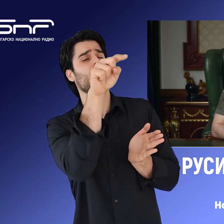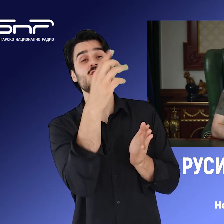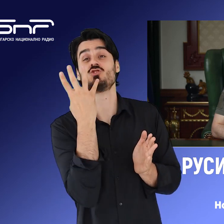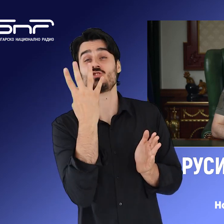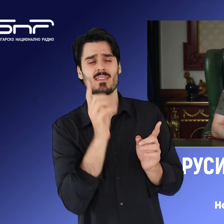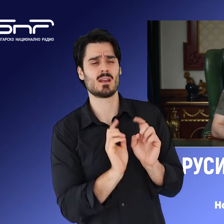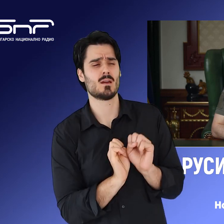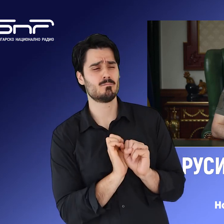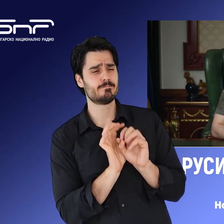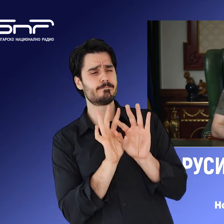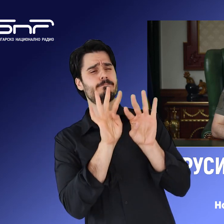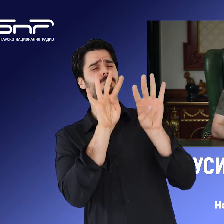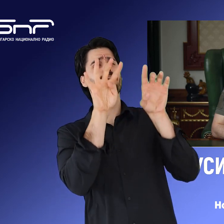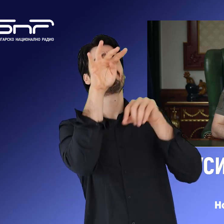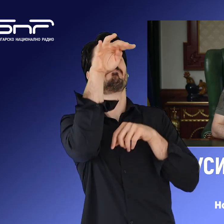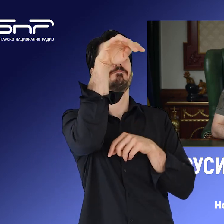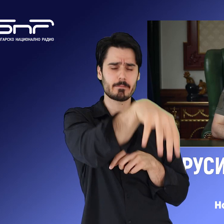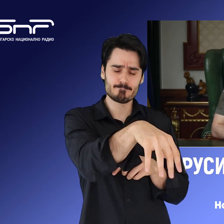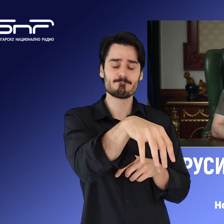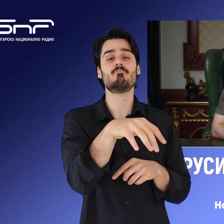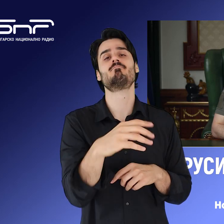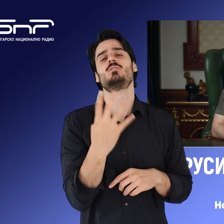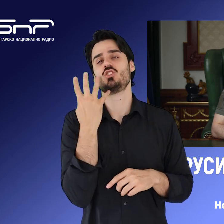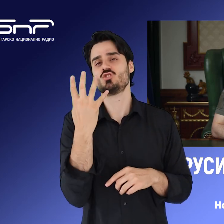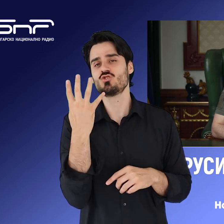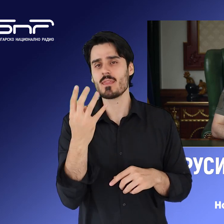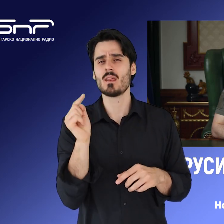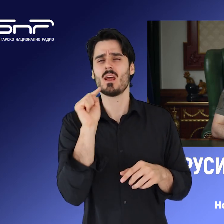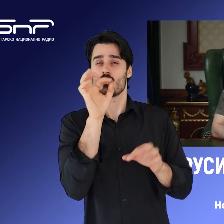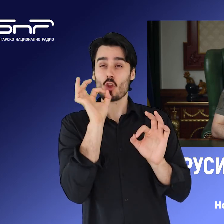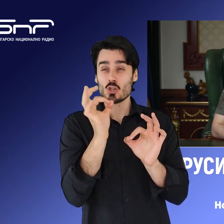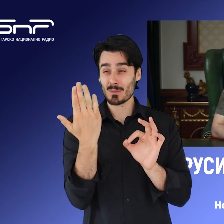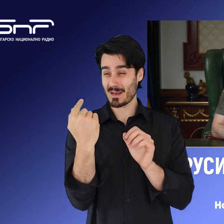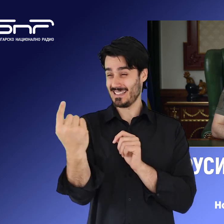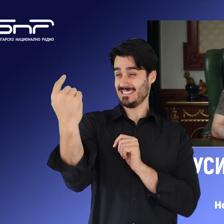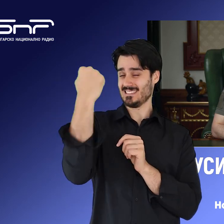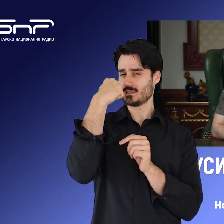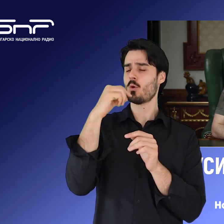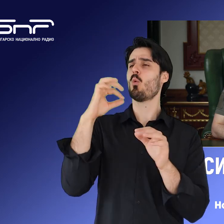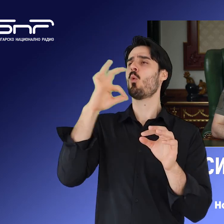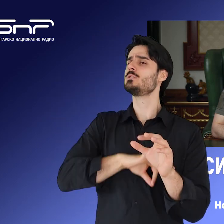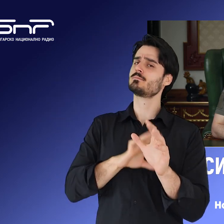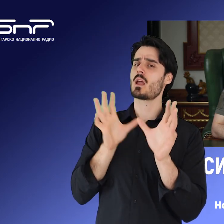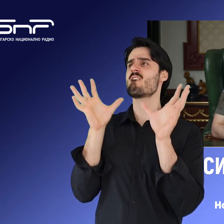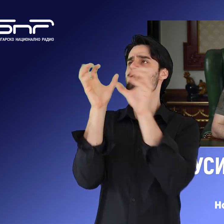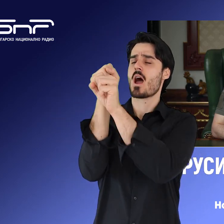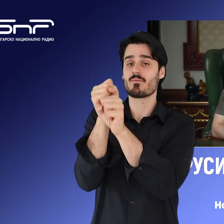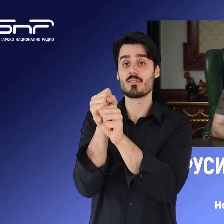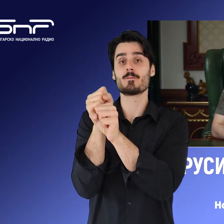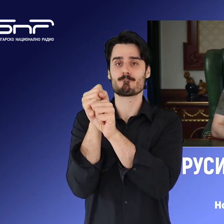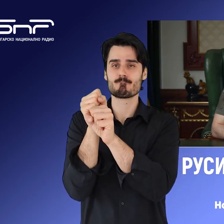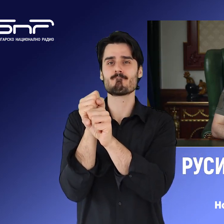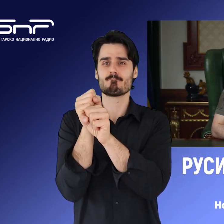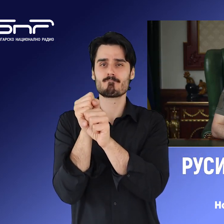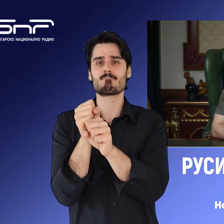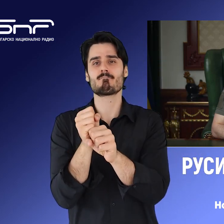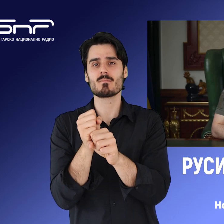крилати ракети съобщиха военните. Две ракети са били унищожени преди да достигнат целите си. При атаката е бил поразен склад,